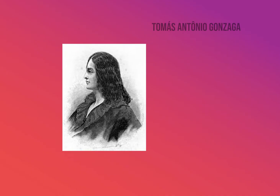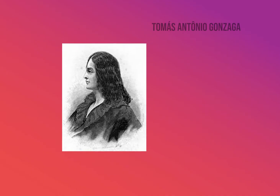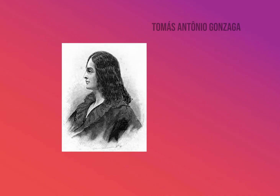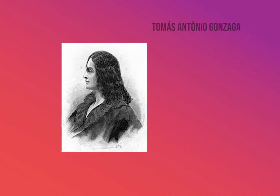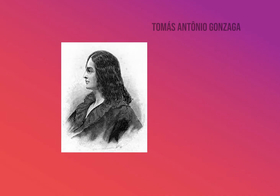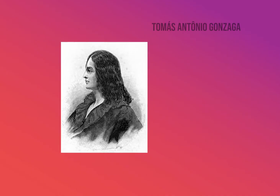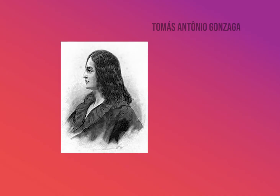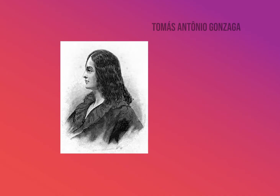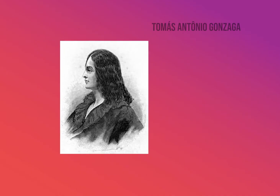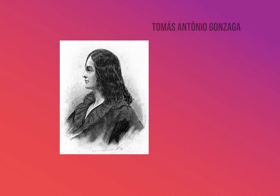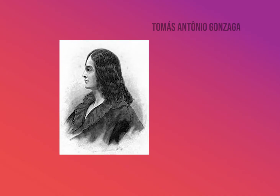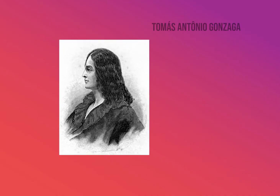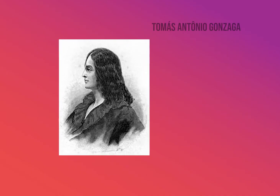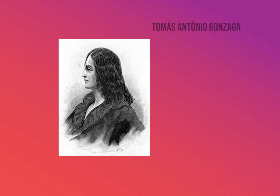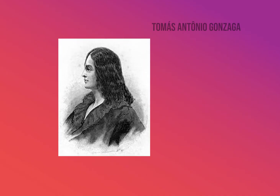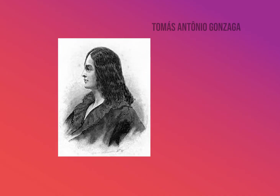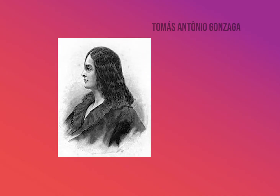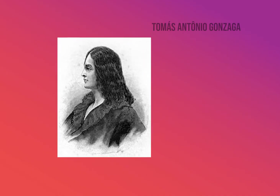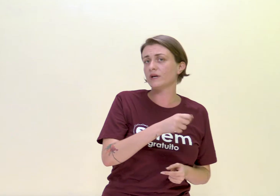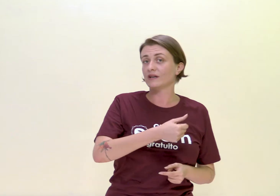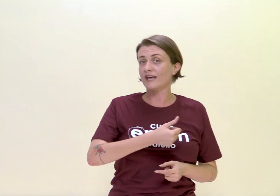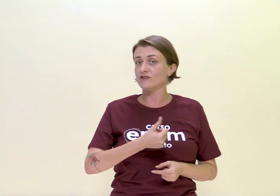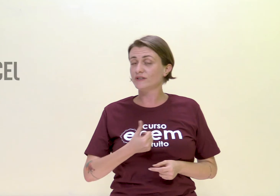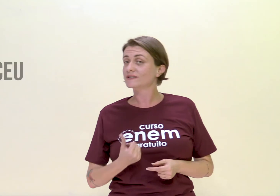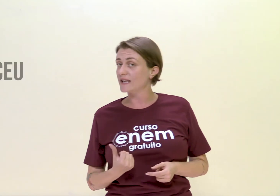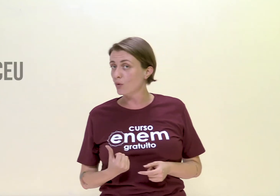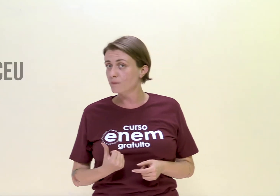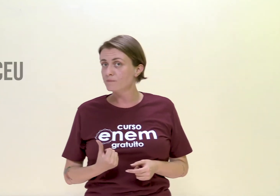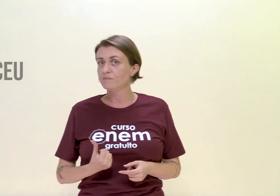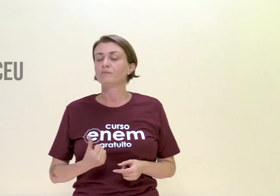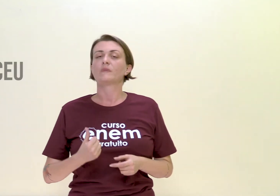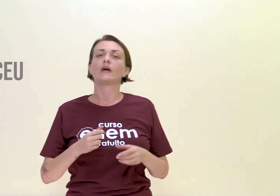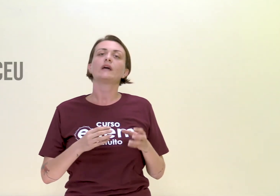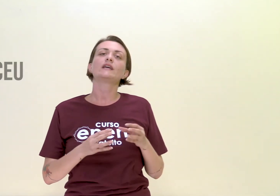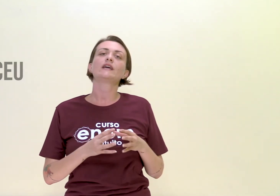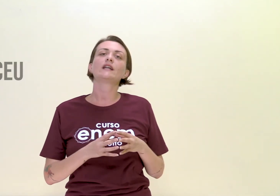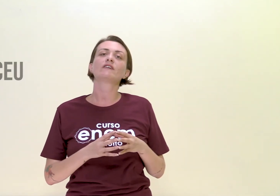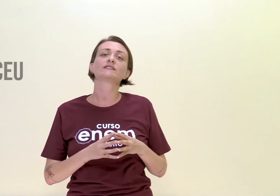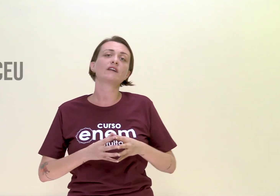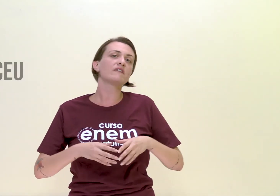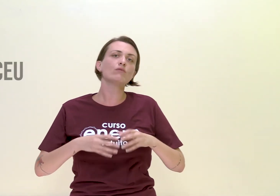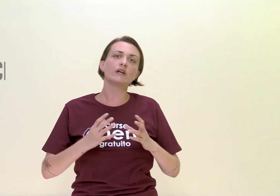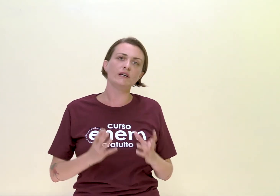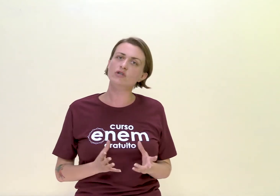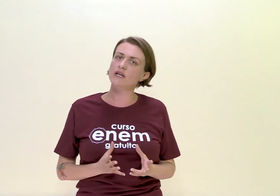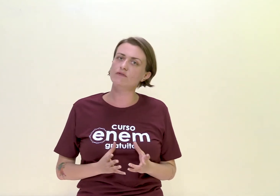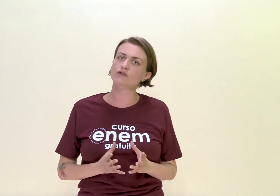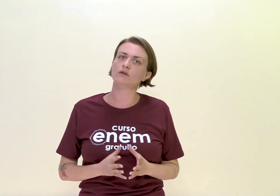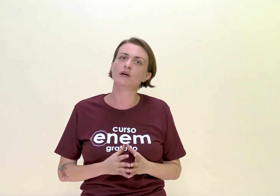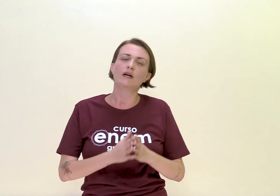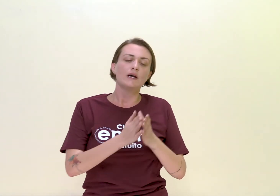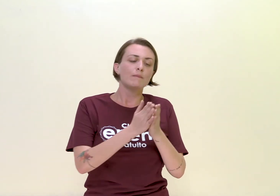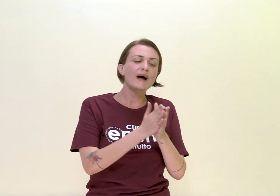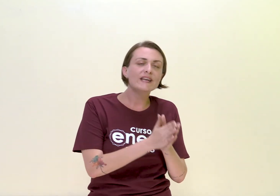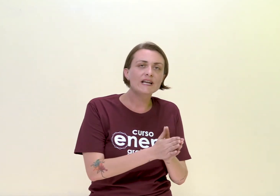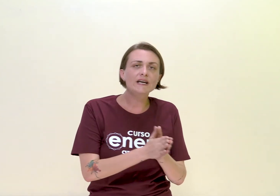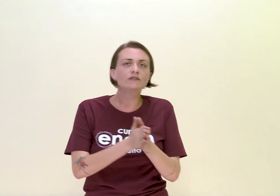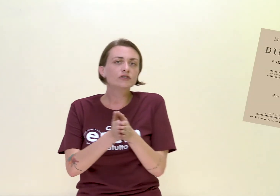O Tomás Antônio Gonzaga também tem seu codinome, que é Dirceu, e ele vai escrever um grande livro que chama Marília de